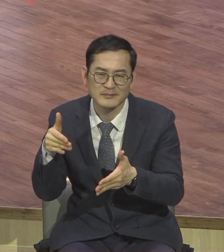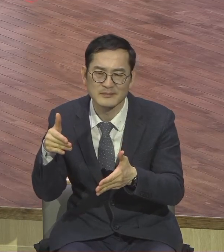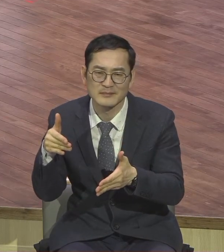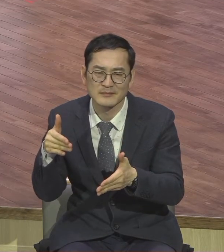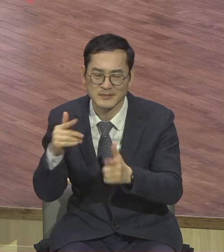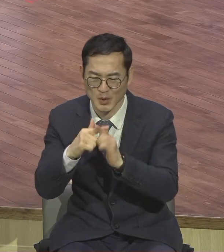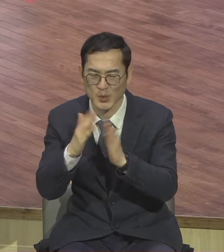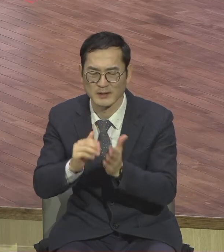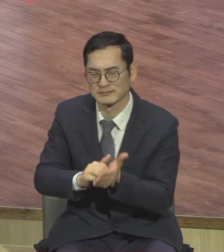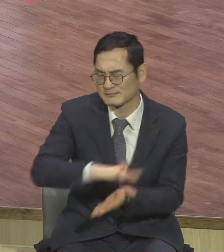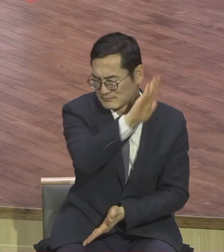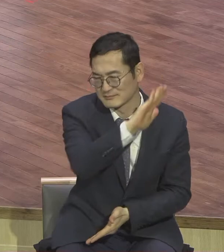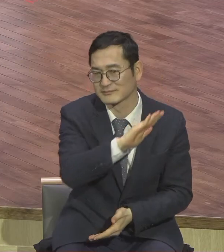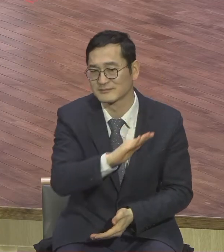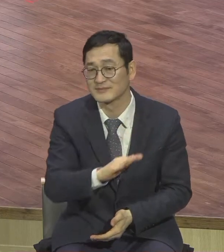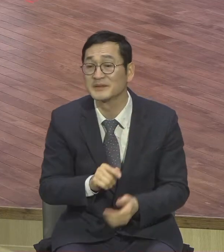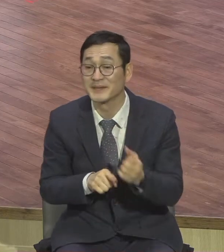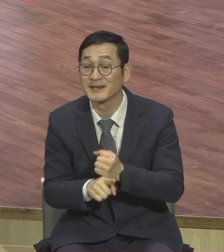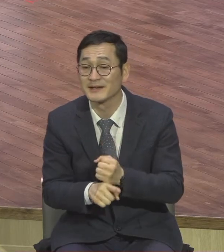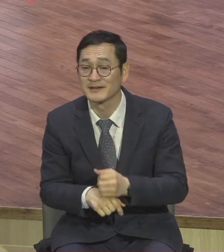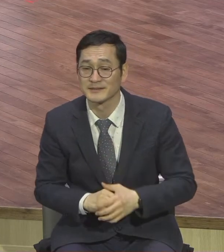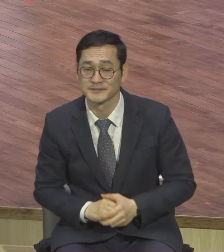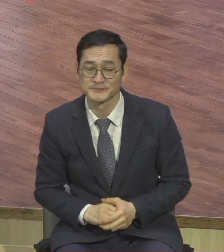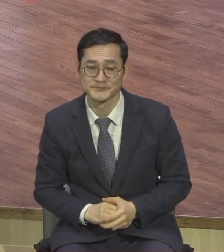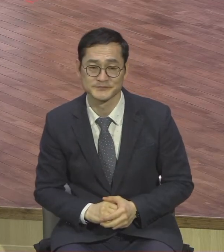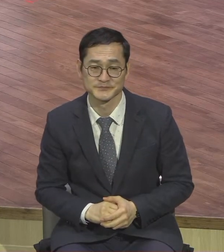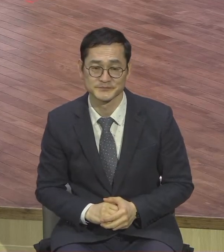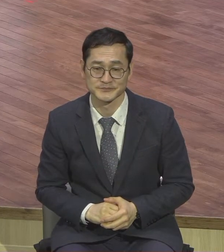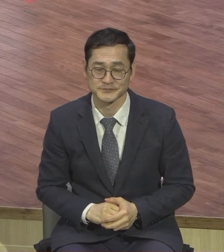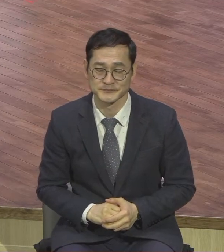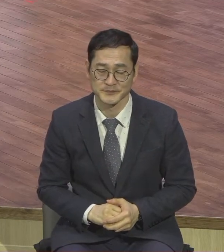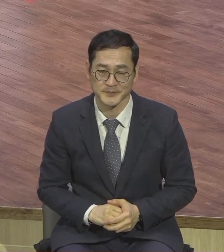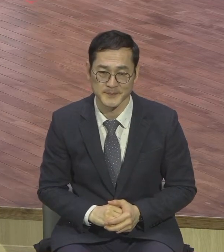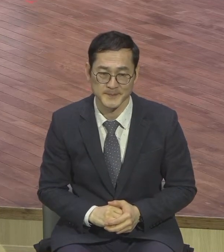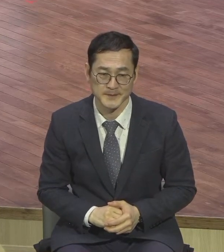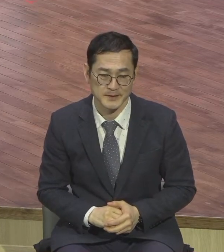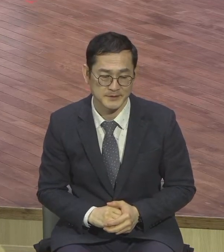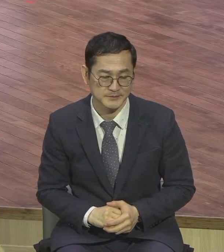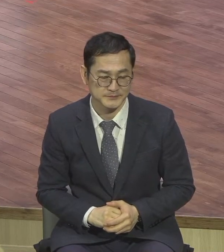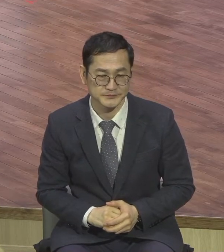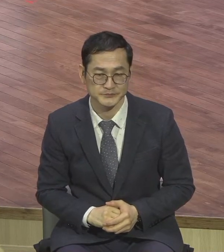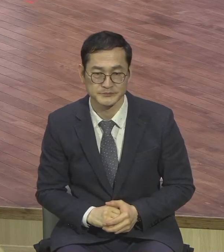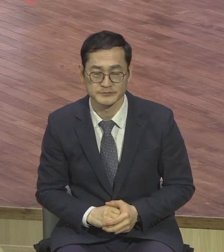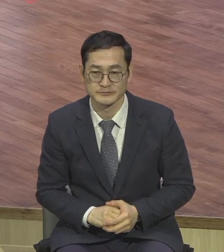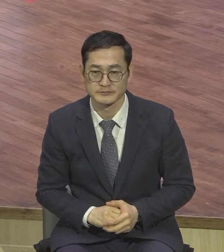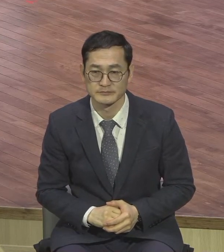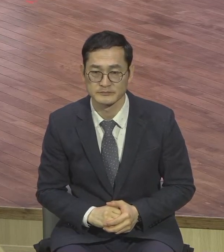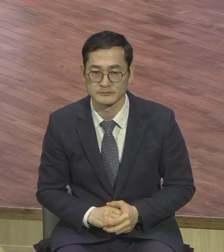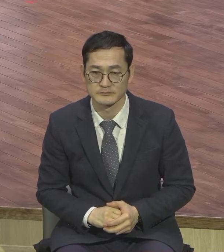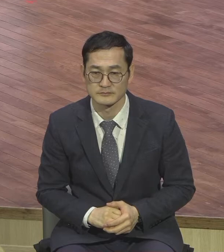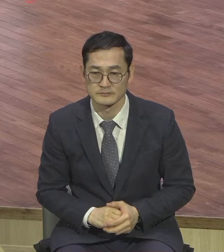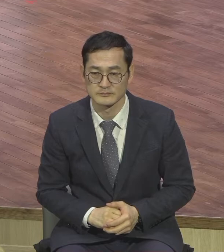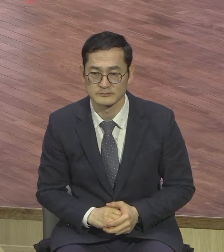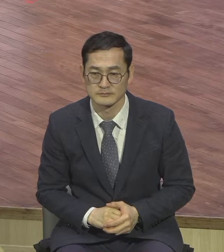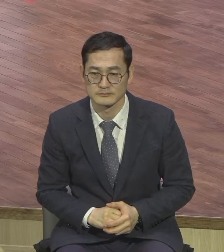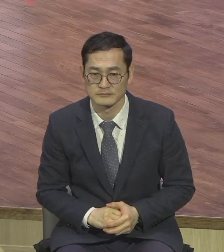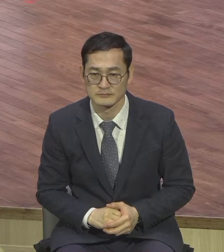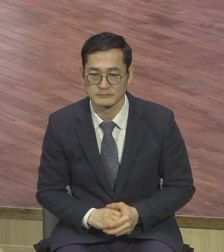쫓아내라 그렇게 말했는데 이 말이 그런 내용이 아닙니다. 이 말의